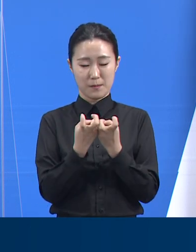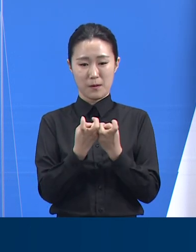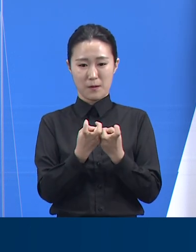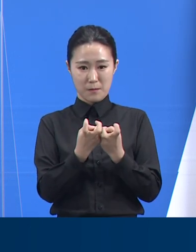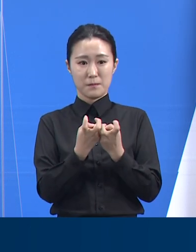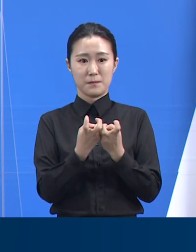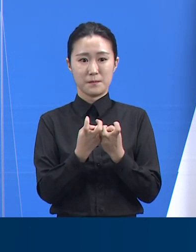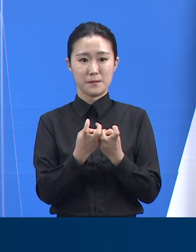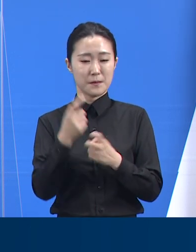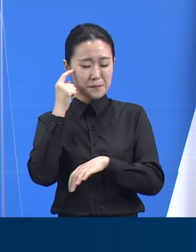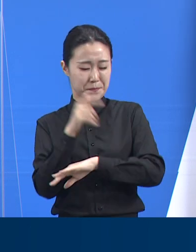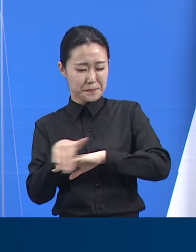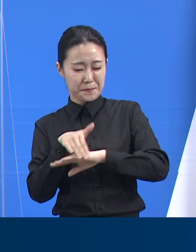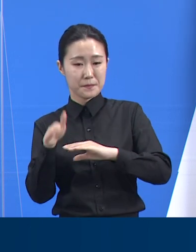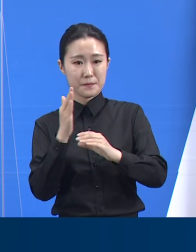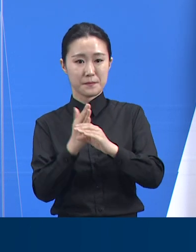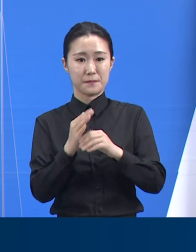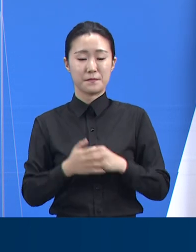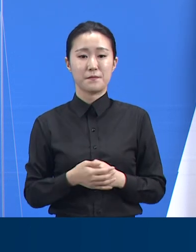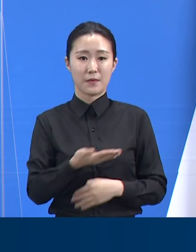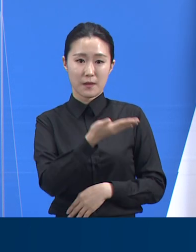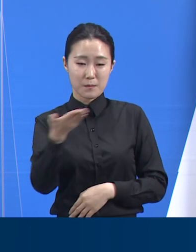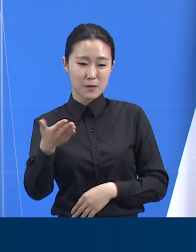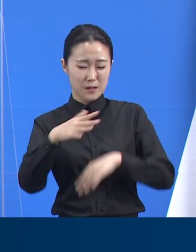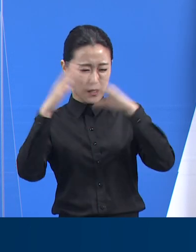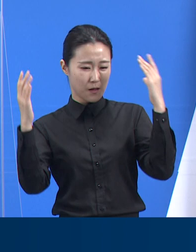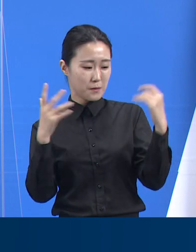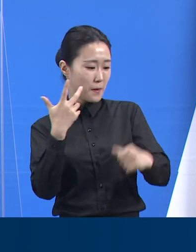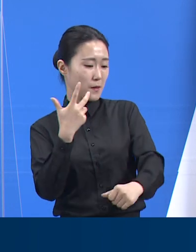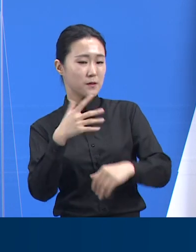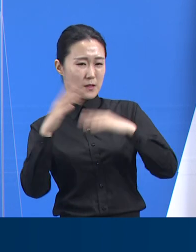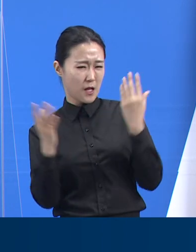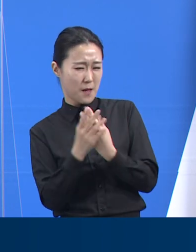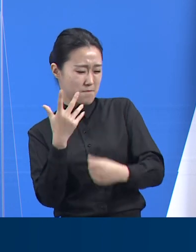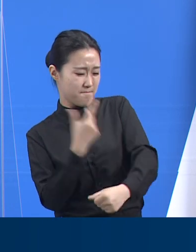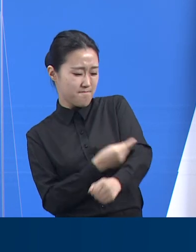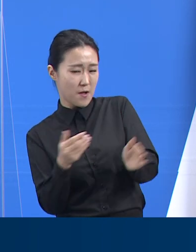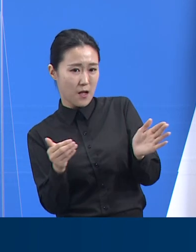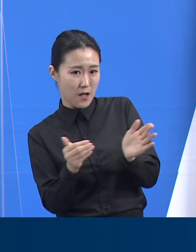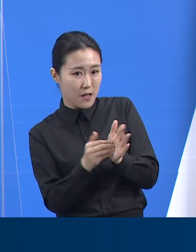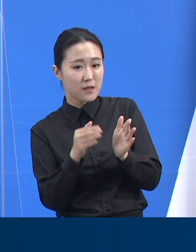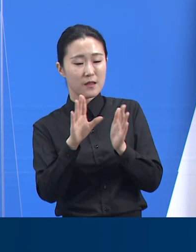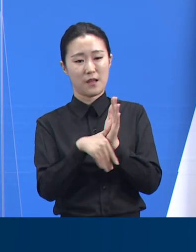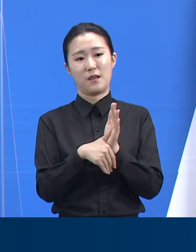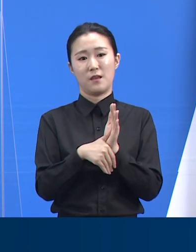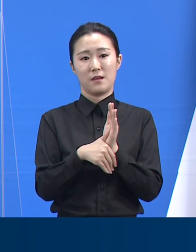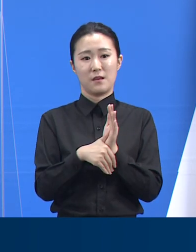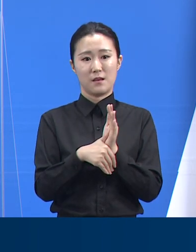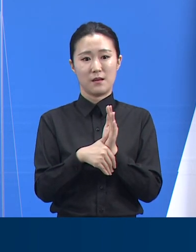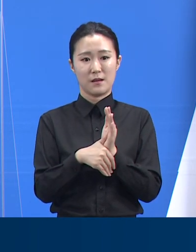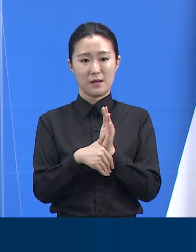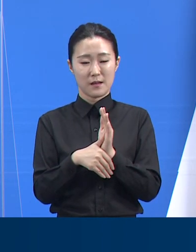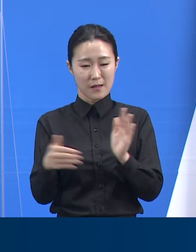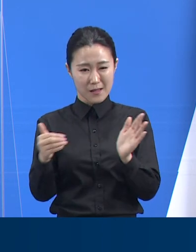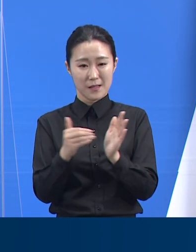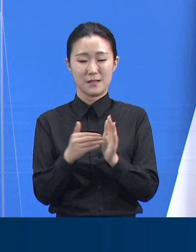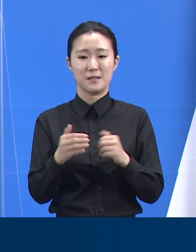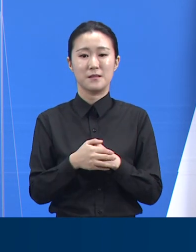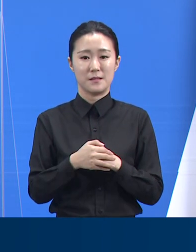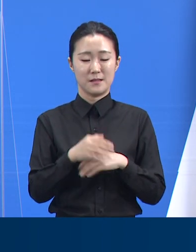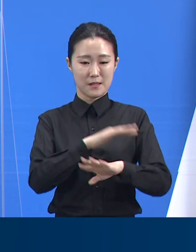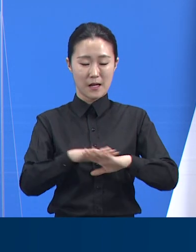상황을 인식하시고 전국민 백신 예방접종이 완료될 때까지 개인 방역수칙 준수 등 적극적인 협조 부탁드립니다.